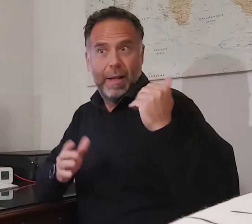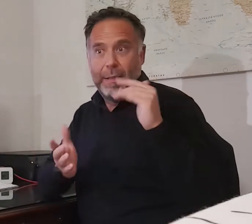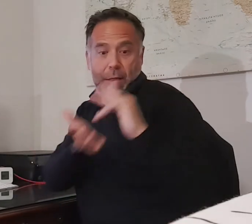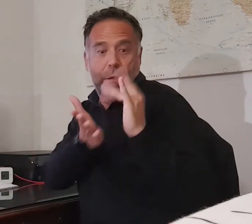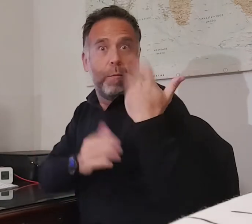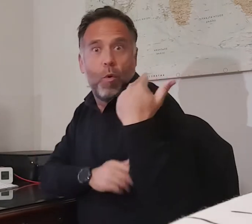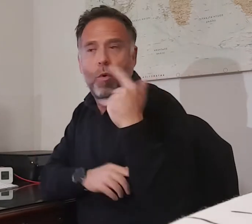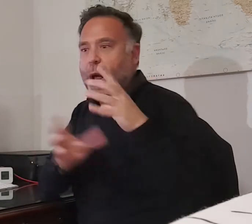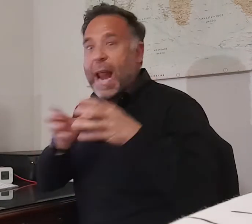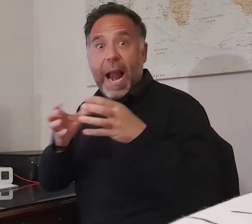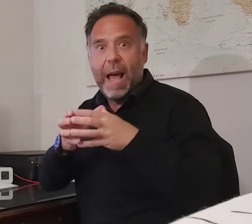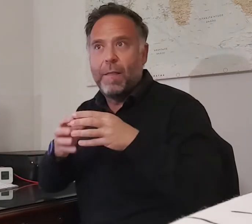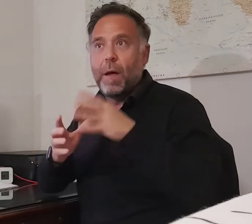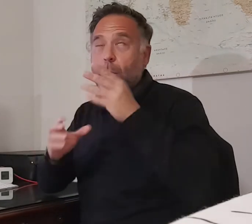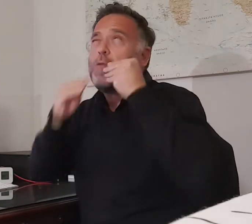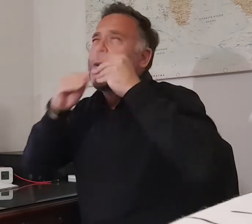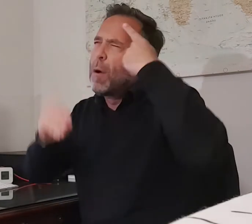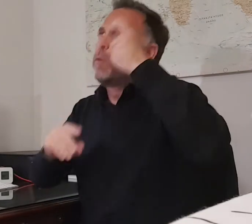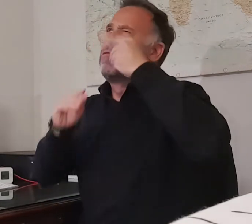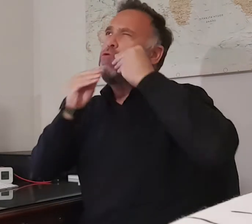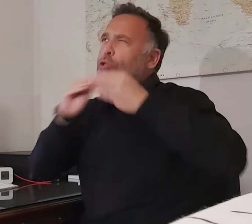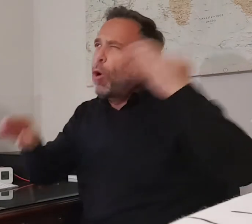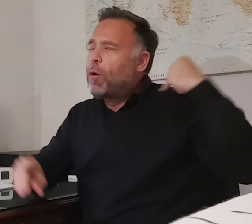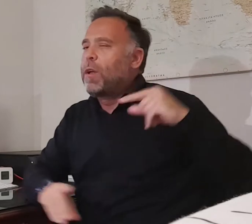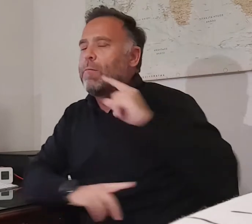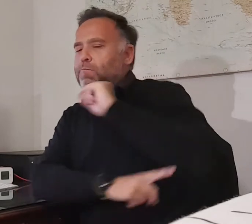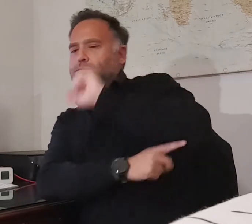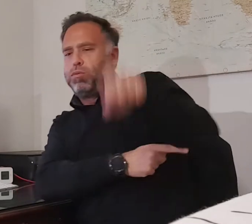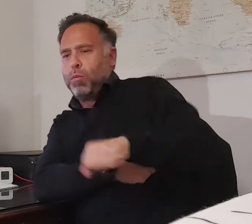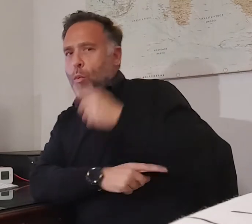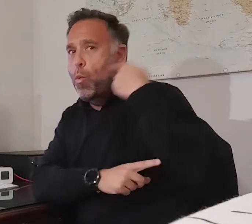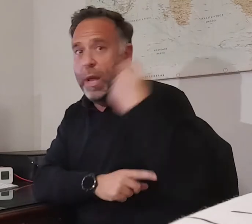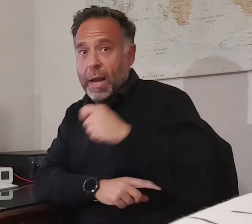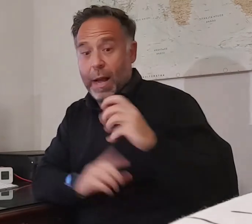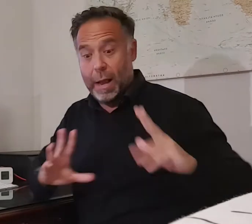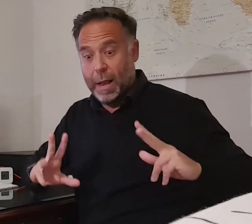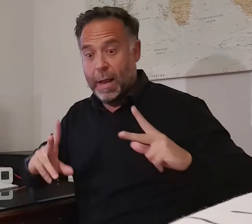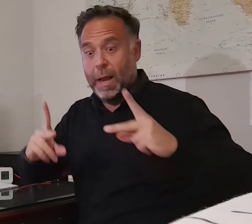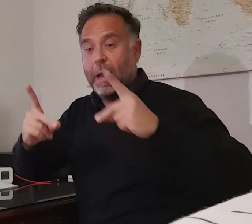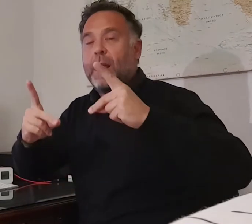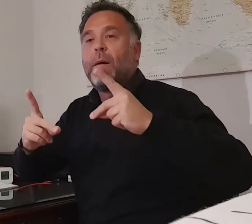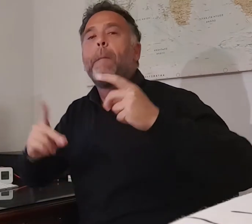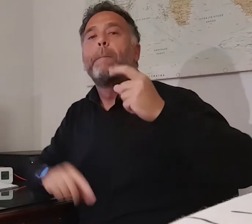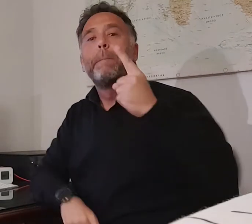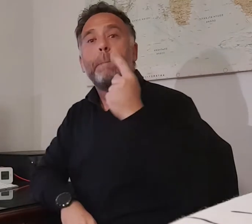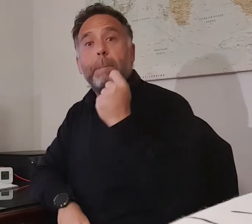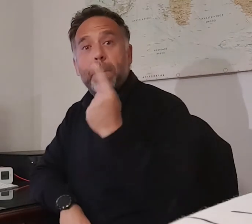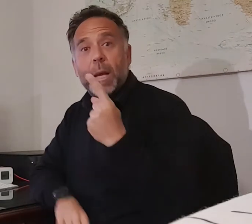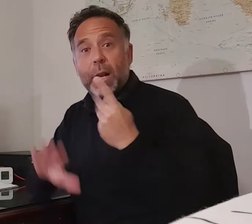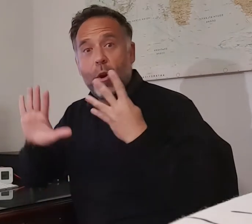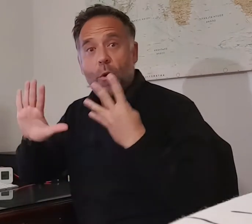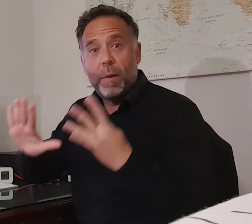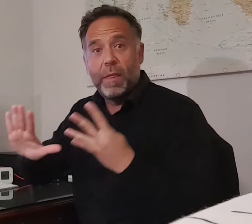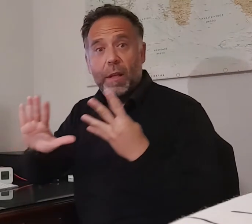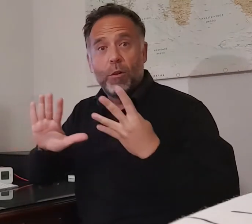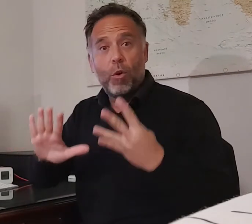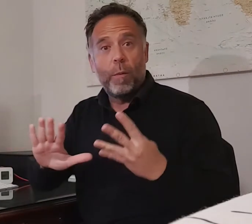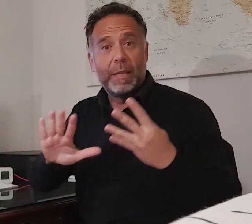eliminación de Unicaja en la ya lejana fase final de 1996. Bajo el amparo de la Universidad